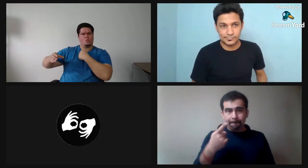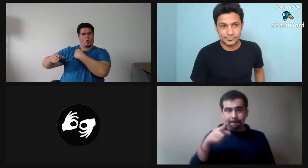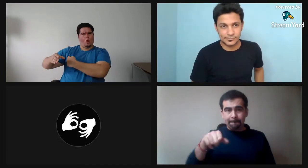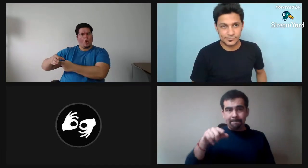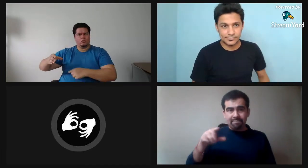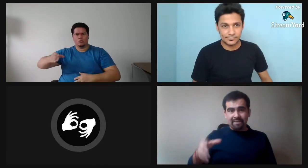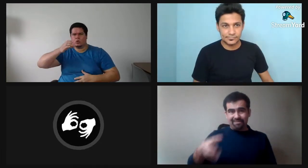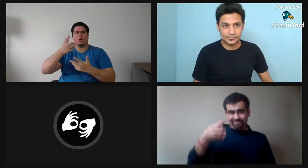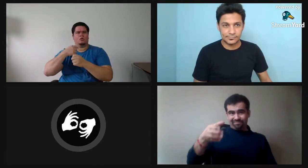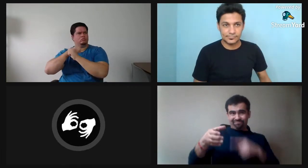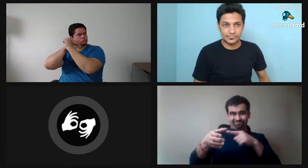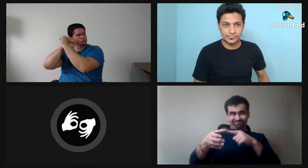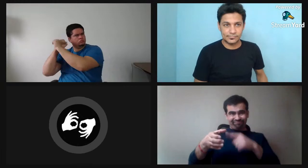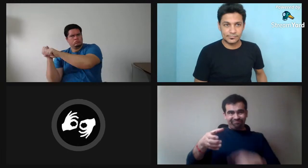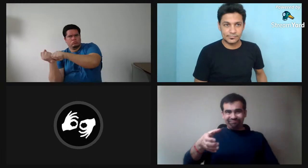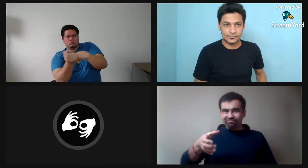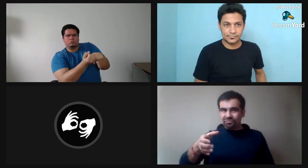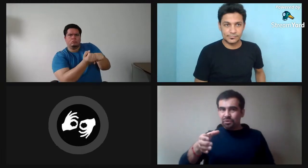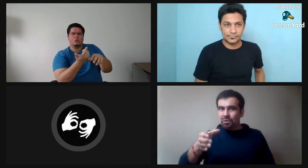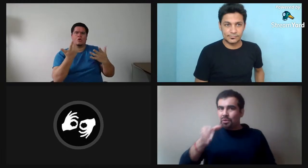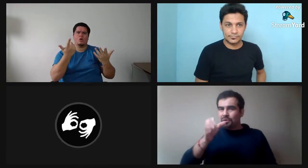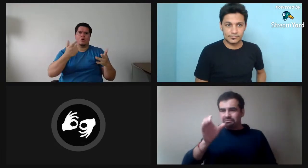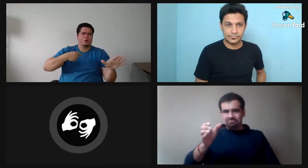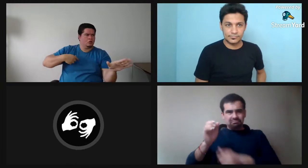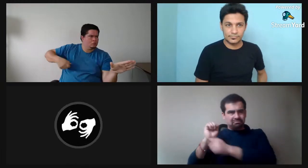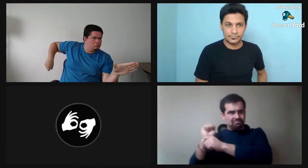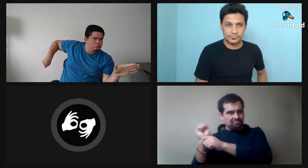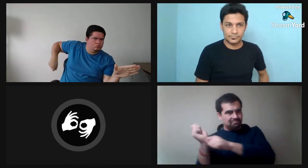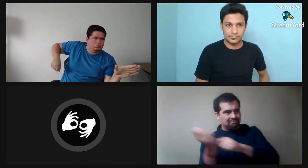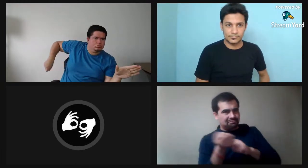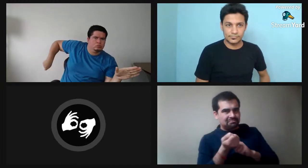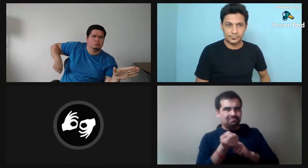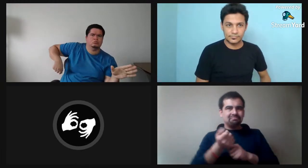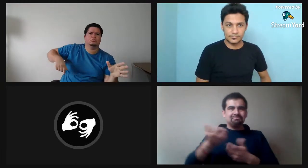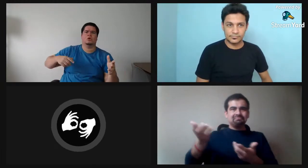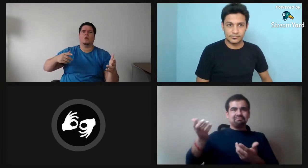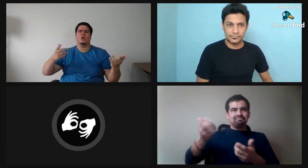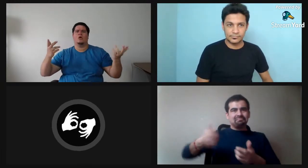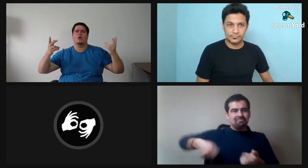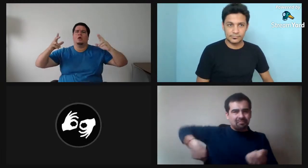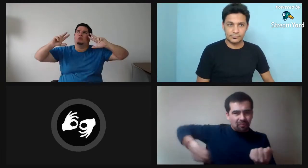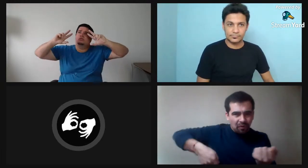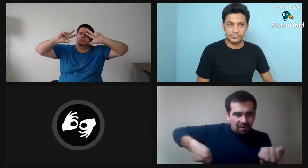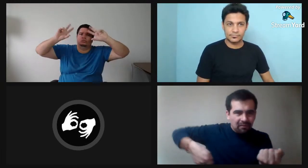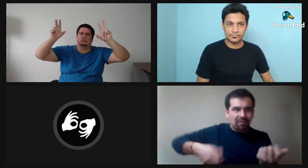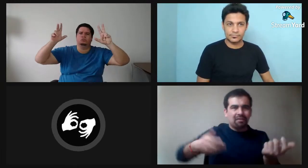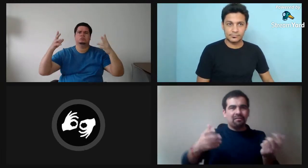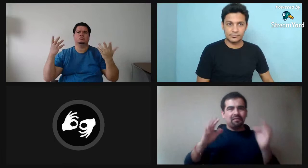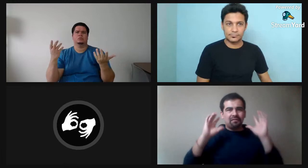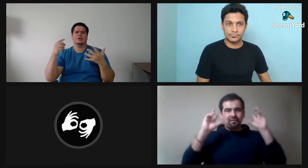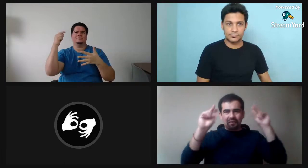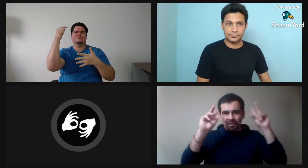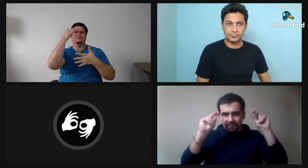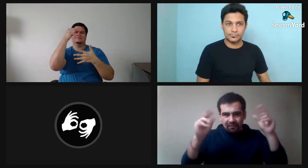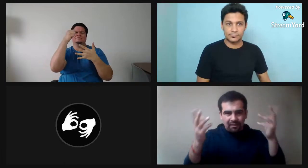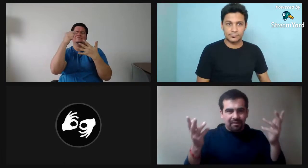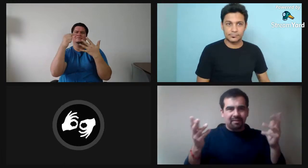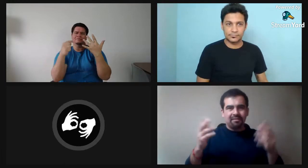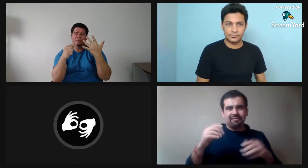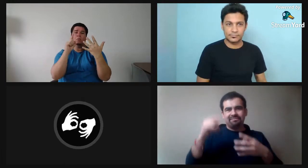Desde la perspectiva del vernáculo visual, yo incorporo distintos elementos o todos los que están involucrados en ella. Por ejemplo, al hacer este